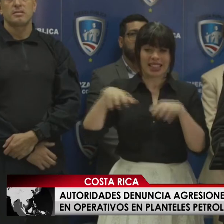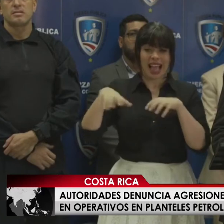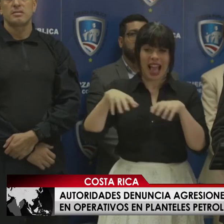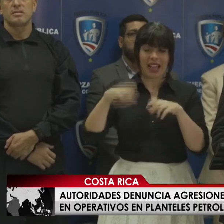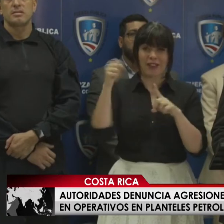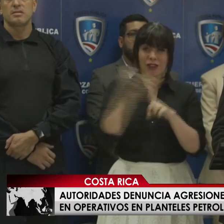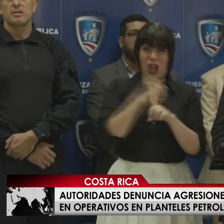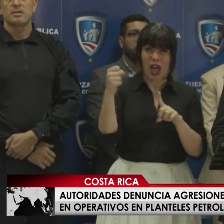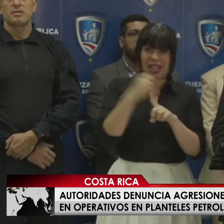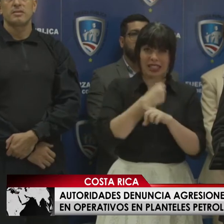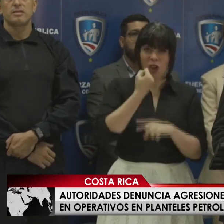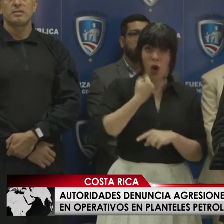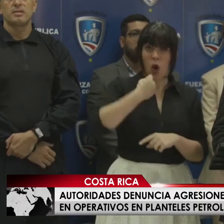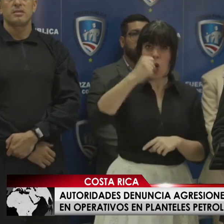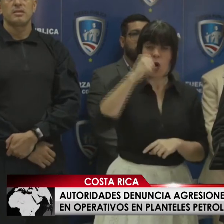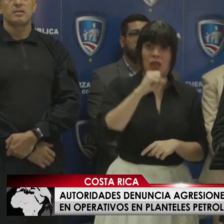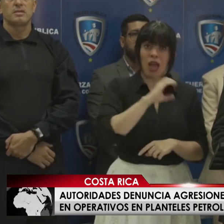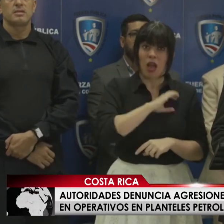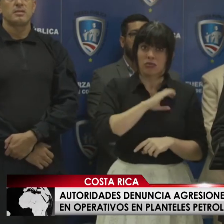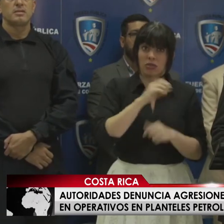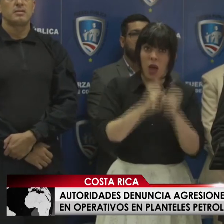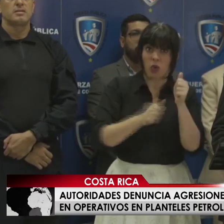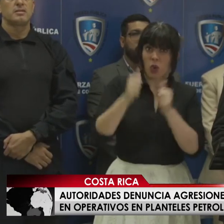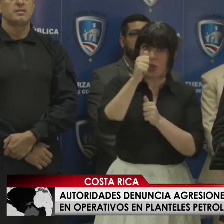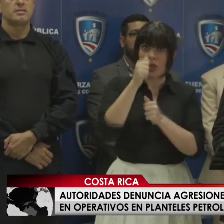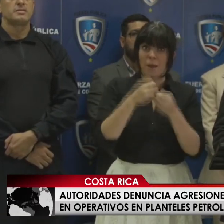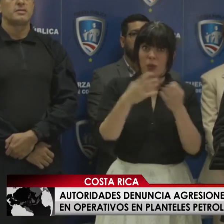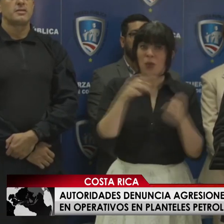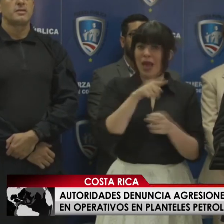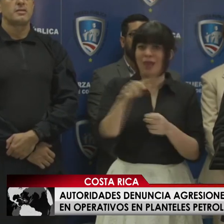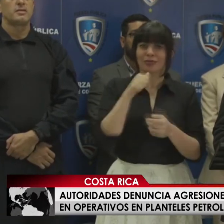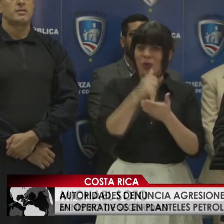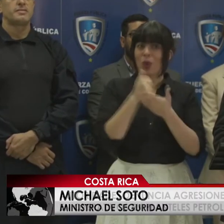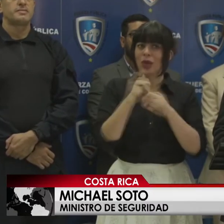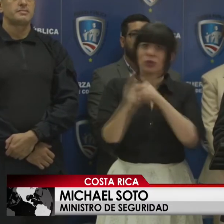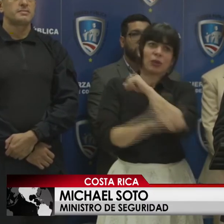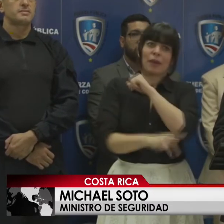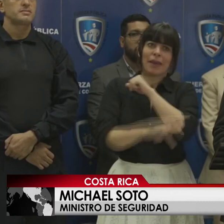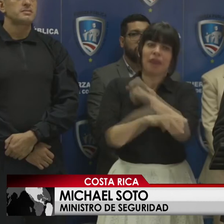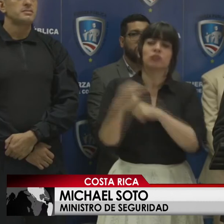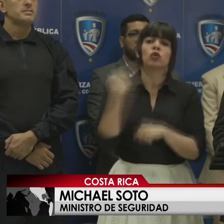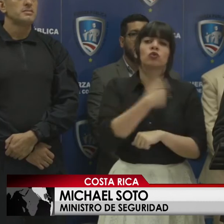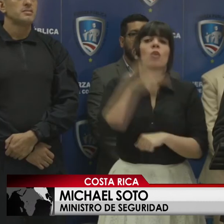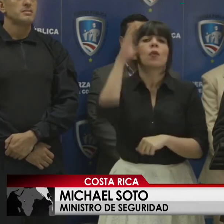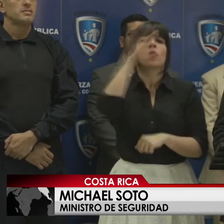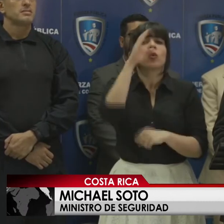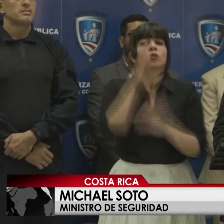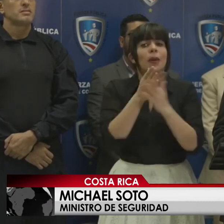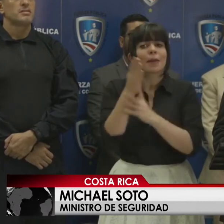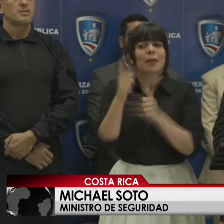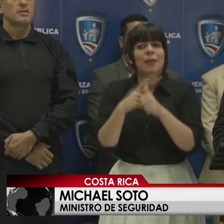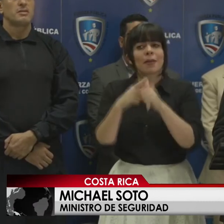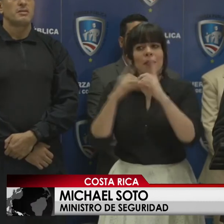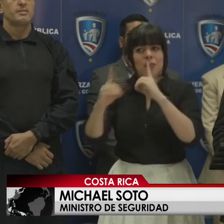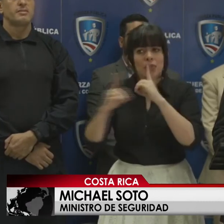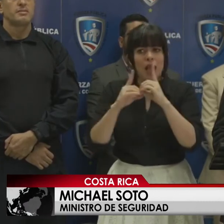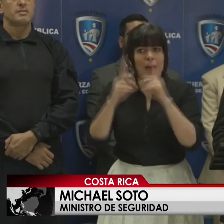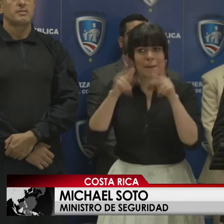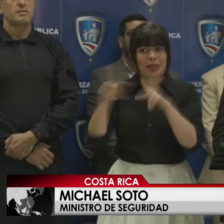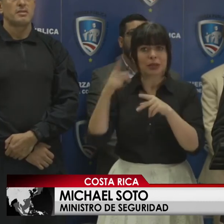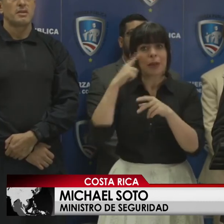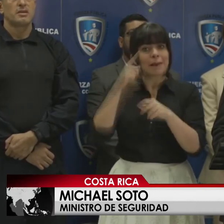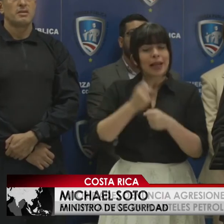de violencia contra la autoridad pública en nada le ayudan al país. Nosotros buscamos los canales de diálogo con las personas para